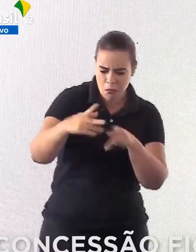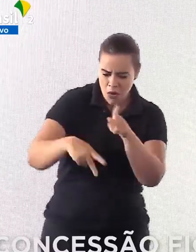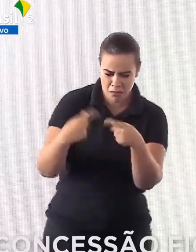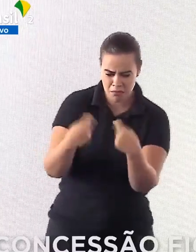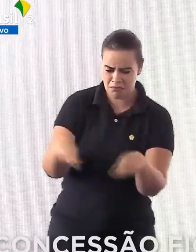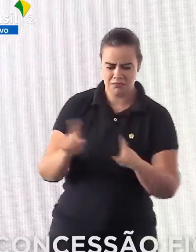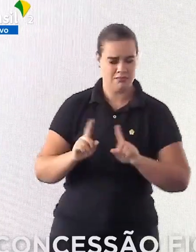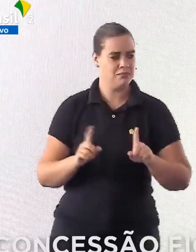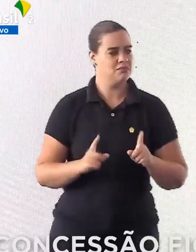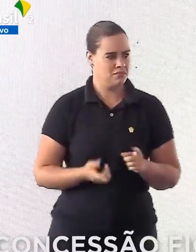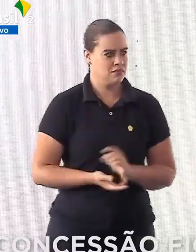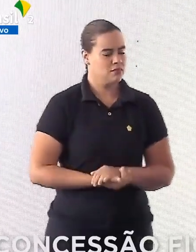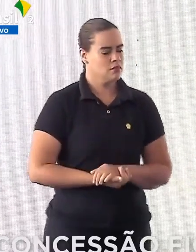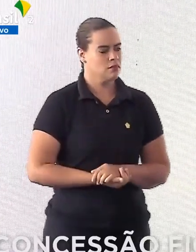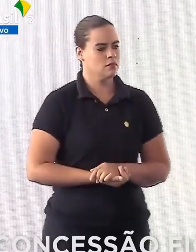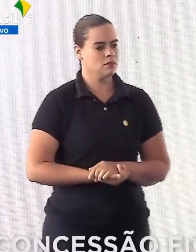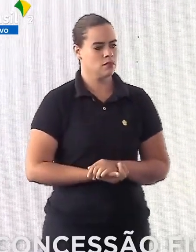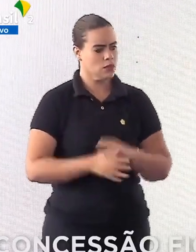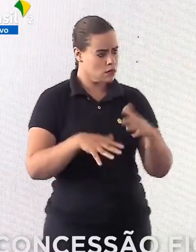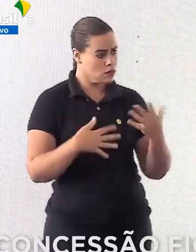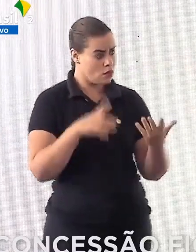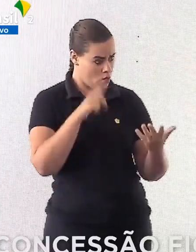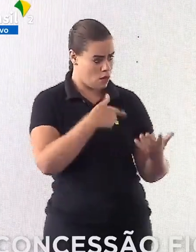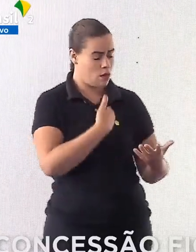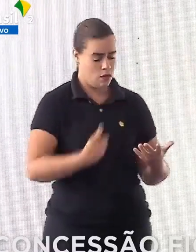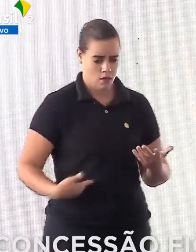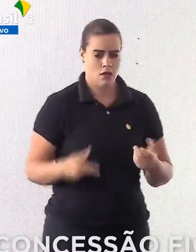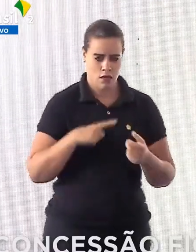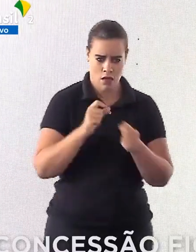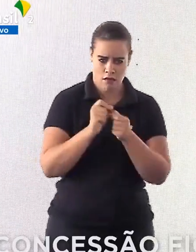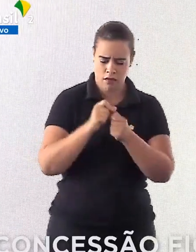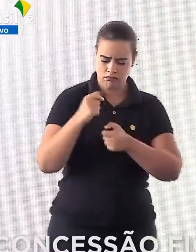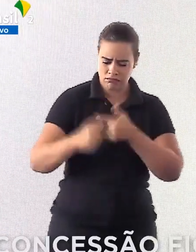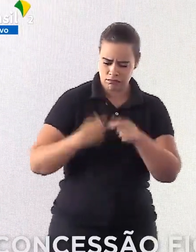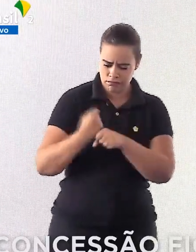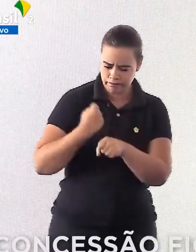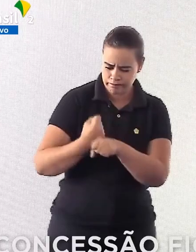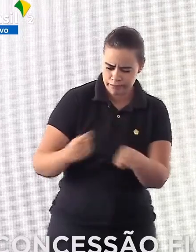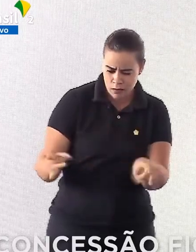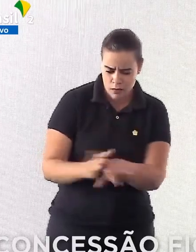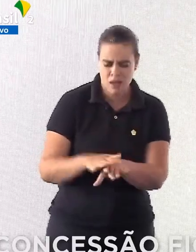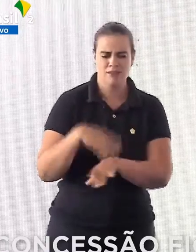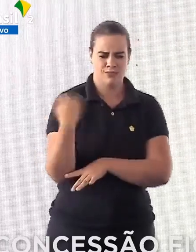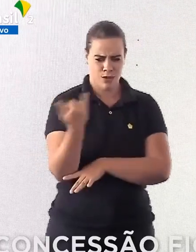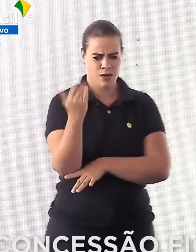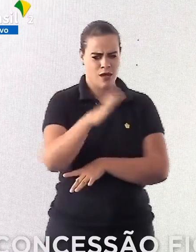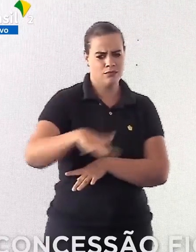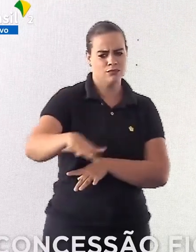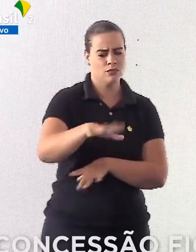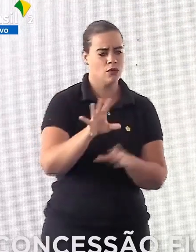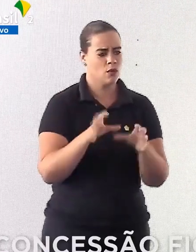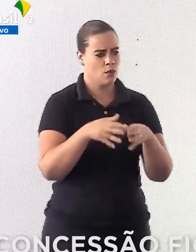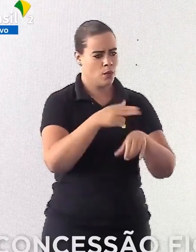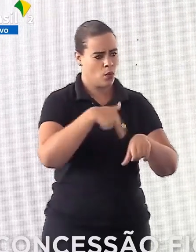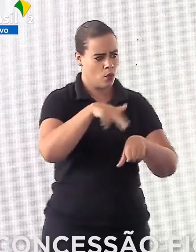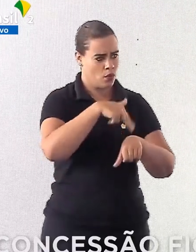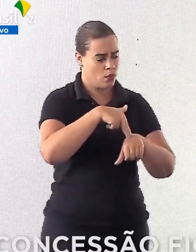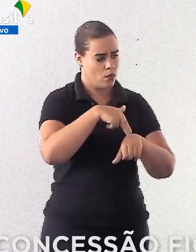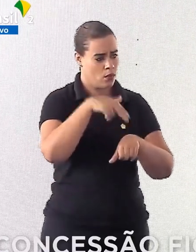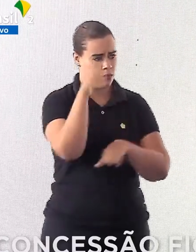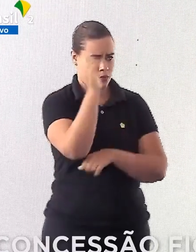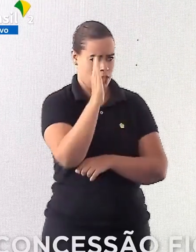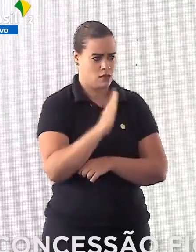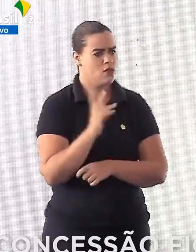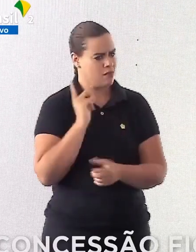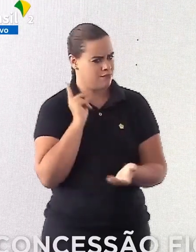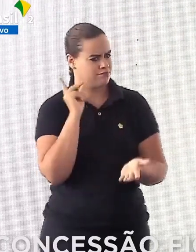brasileiro. Então, esse governo está concluindo obras que são essenciais para a nação brasileira. Essa que é a